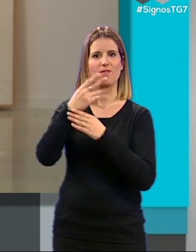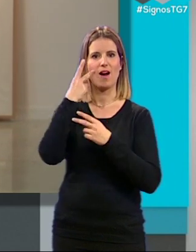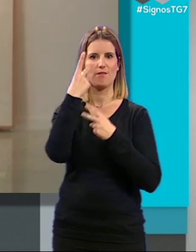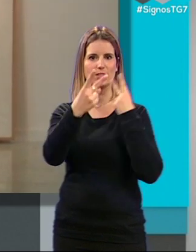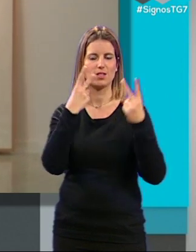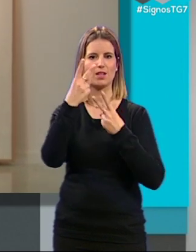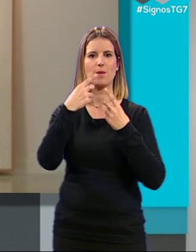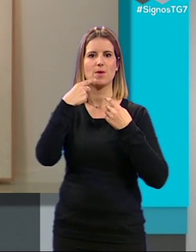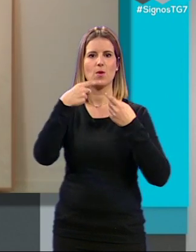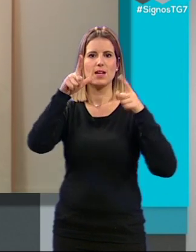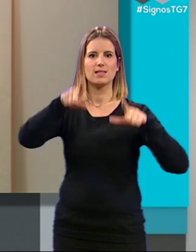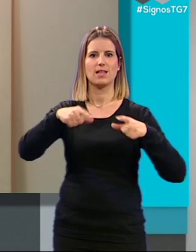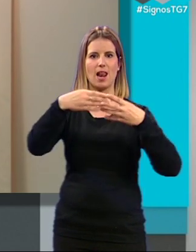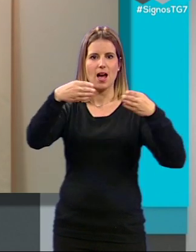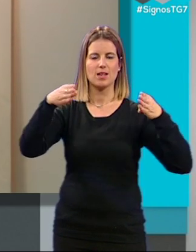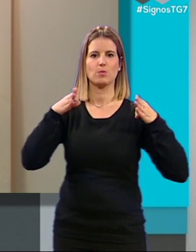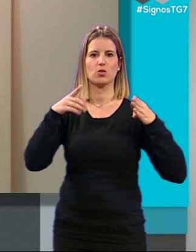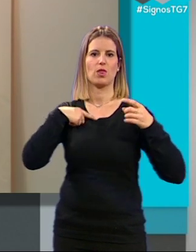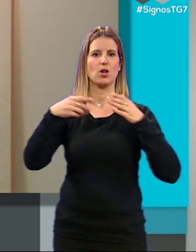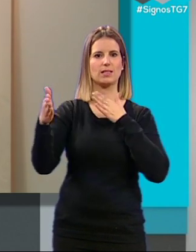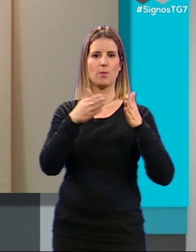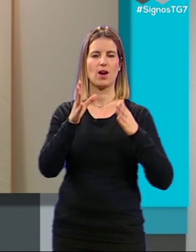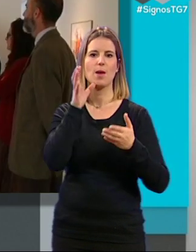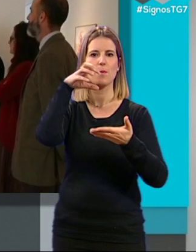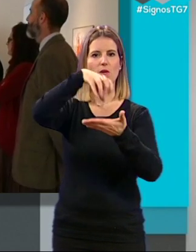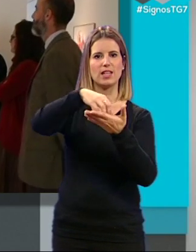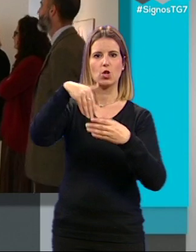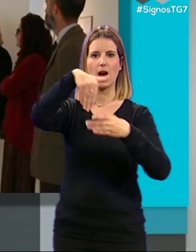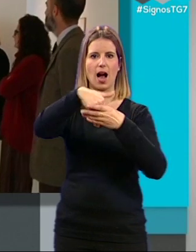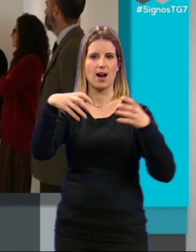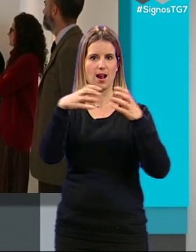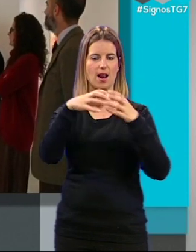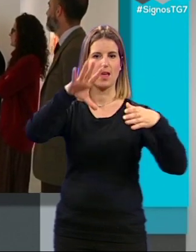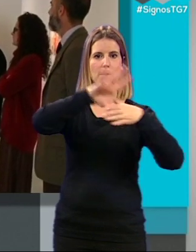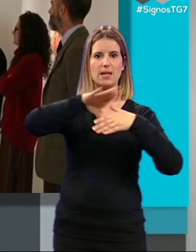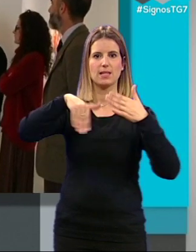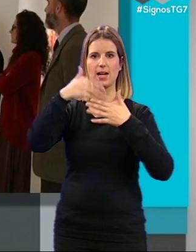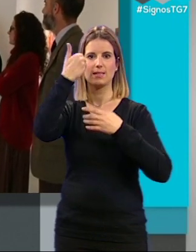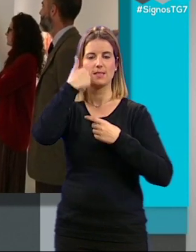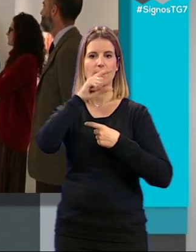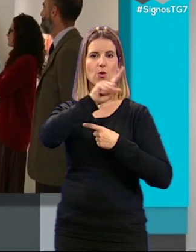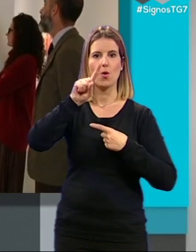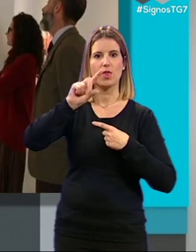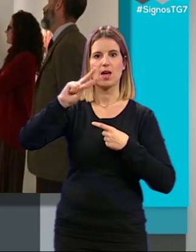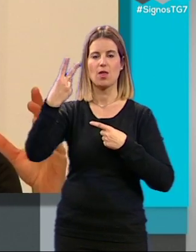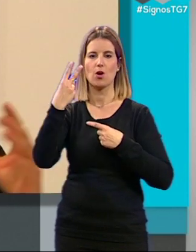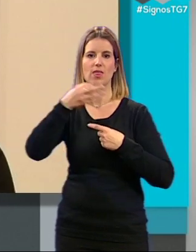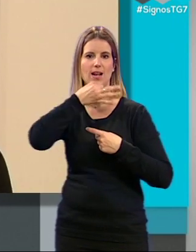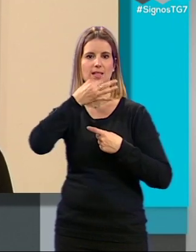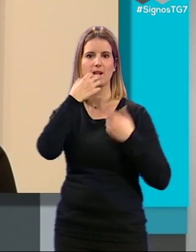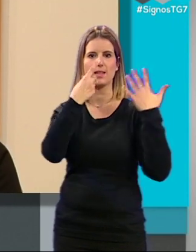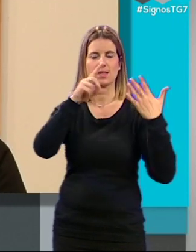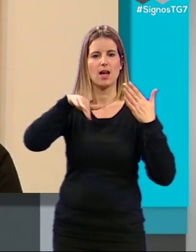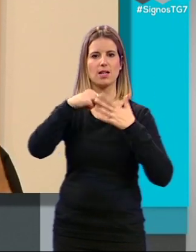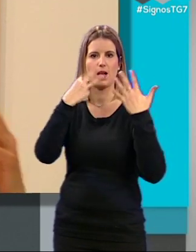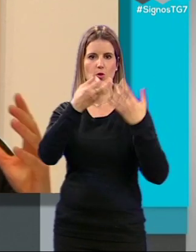sala de exposiciones temporales del centro cultural Caja Granada de martes a sábado de 11 a 2 de la tarde y de 6 a 8